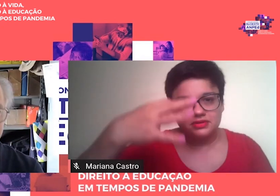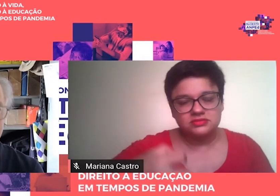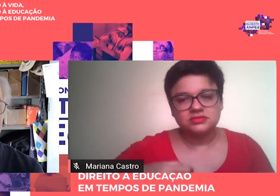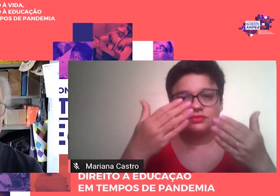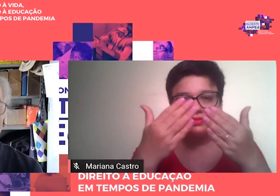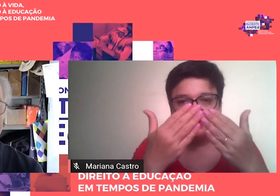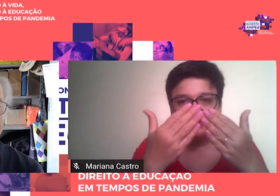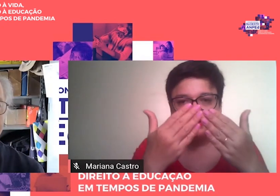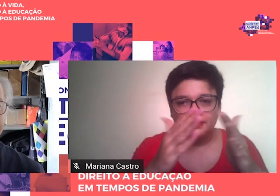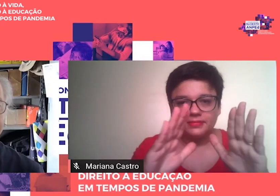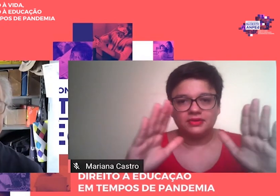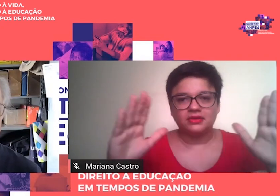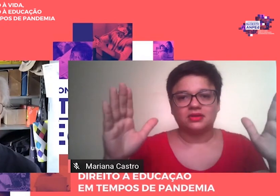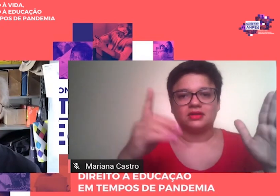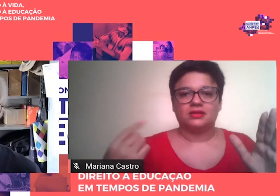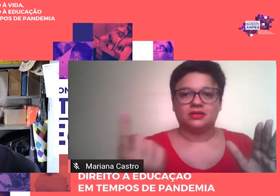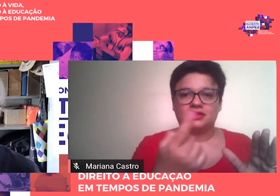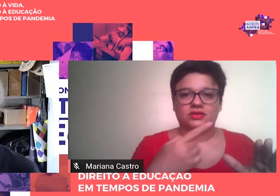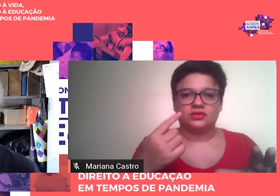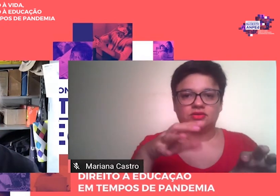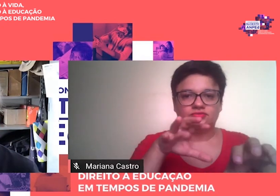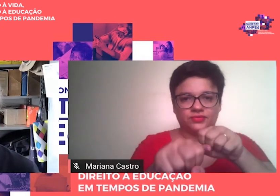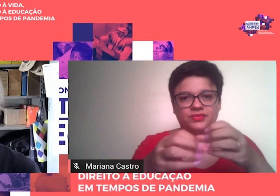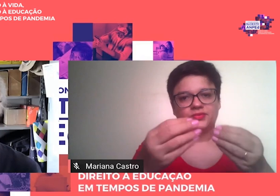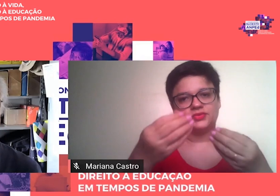própria formação. Muito obrigado.